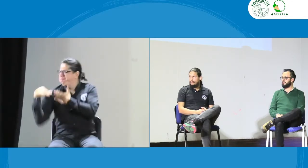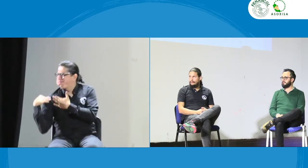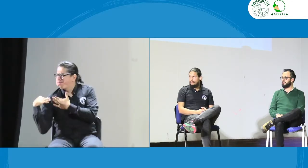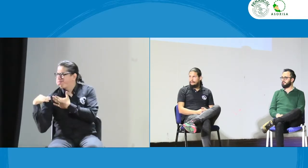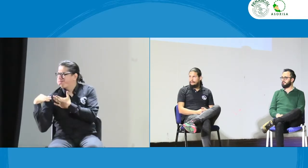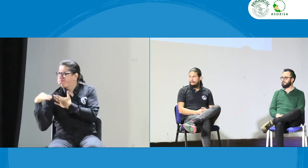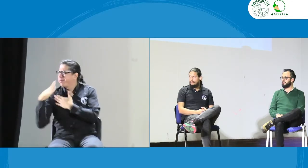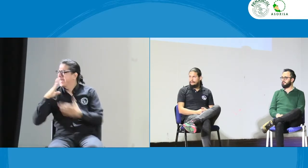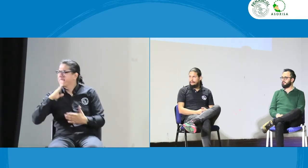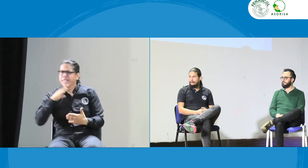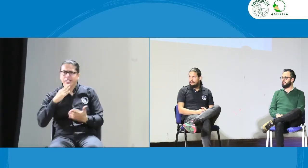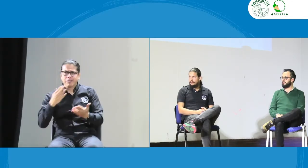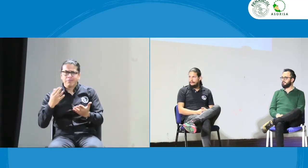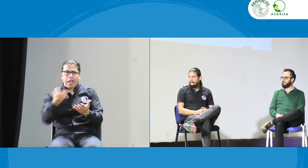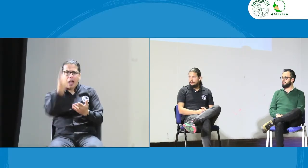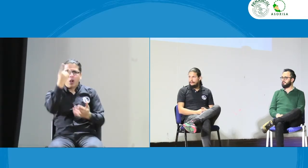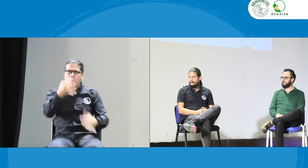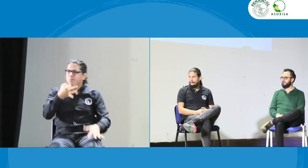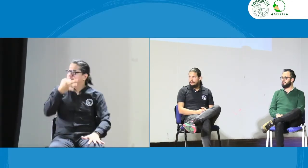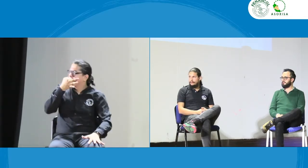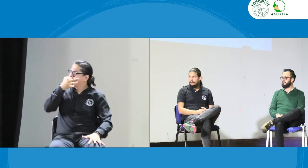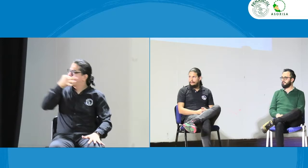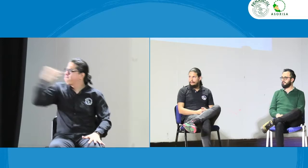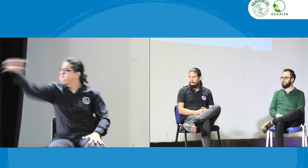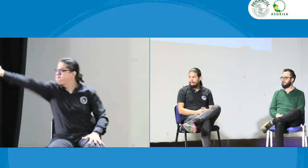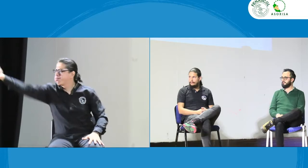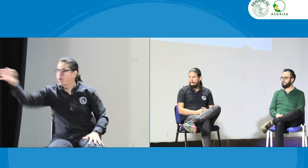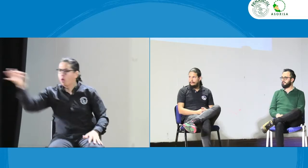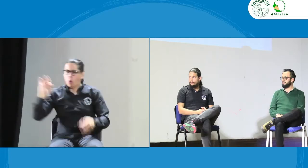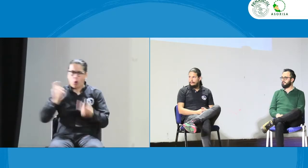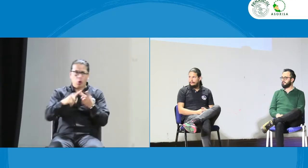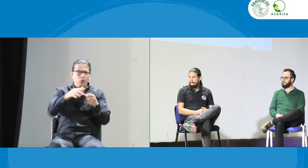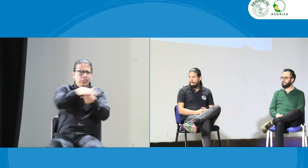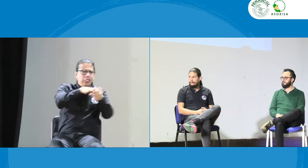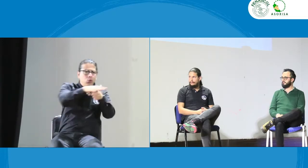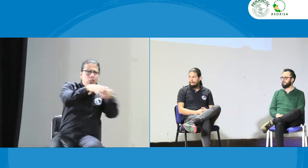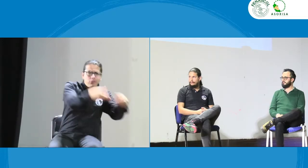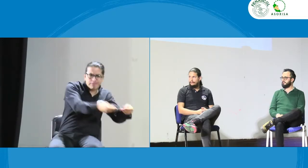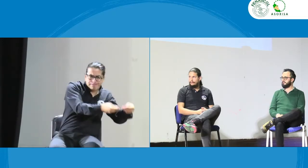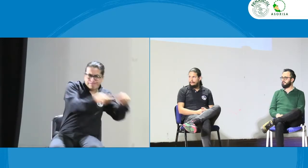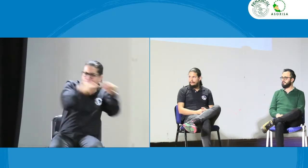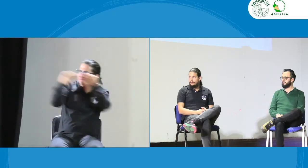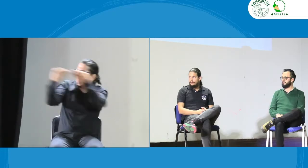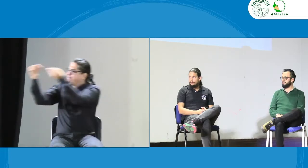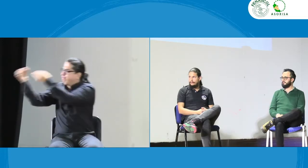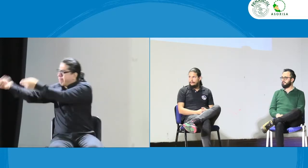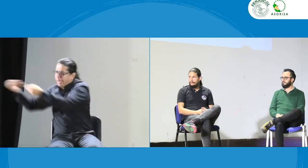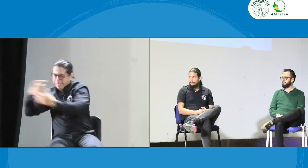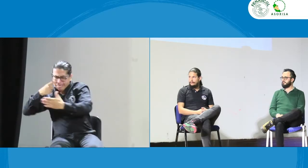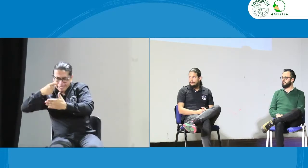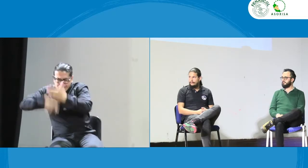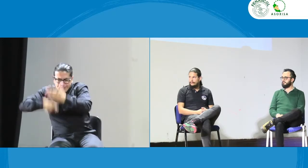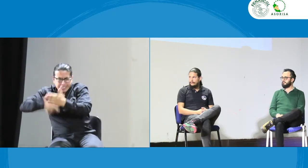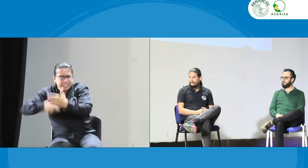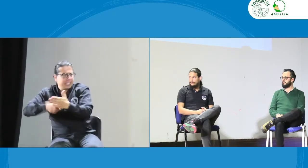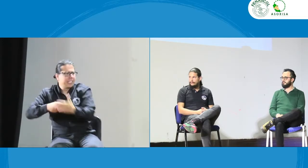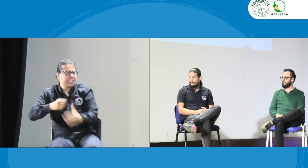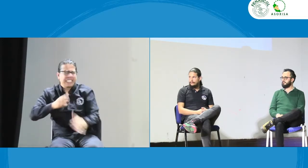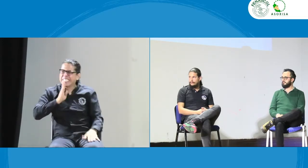cómo se puede llevar esa, si hay una situación a donde podemos llevarlo, quién